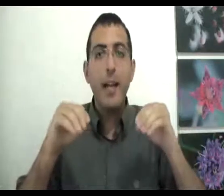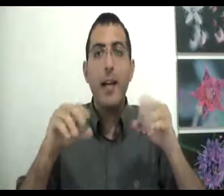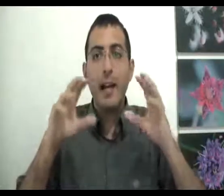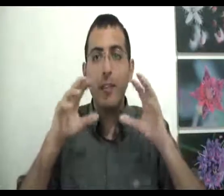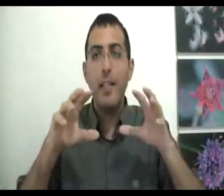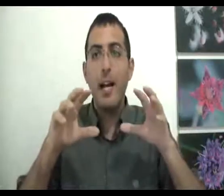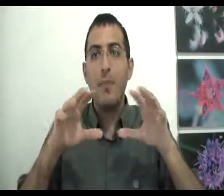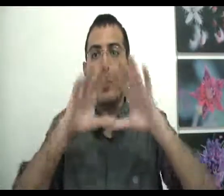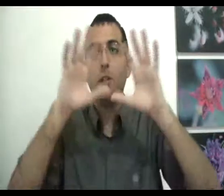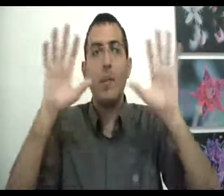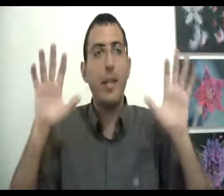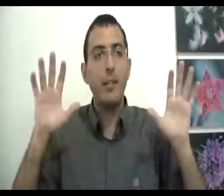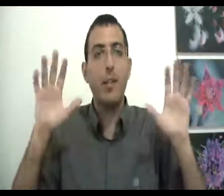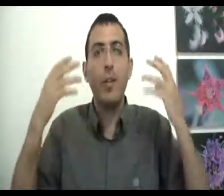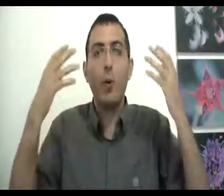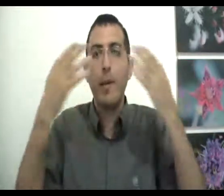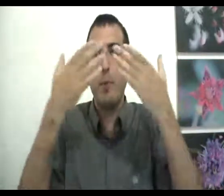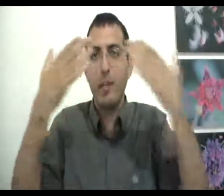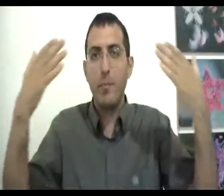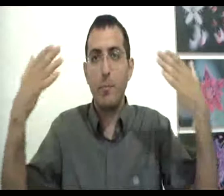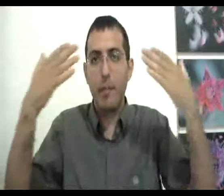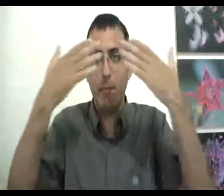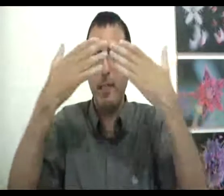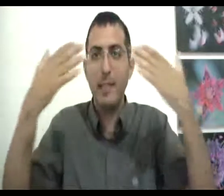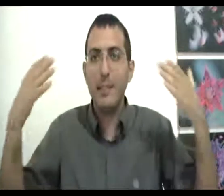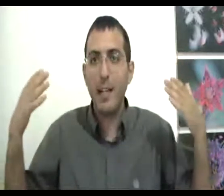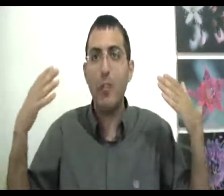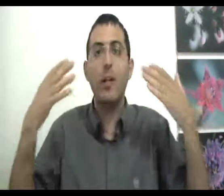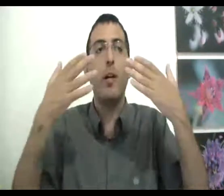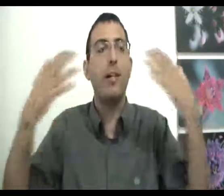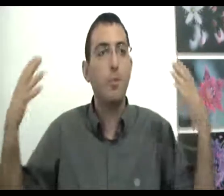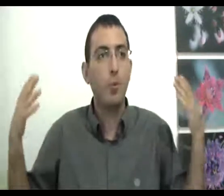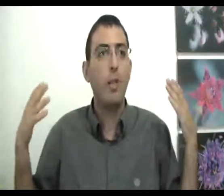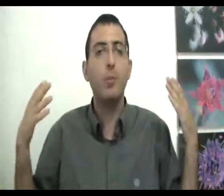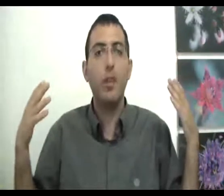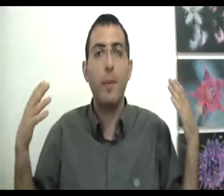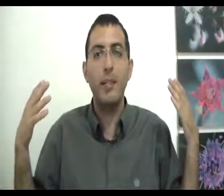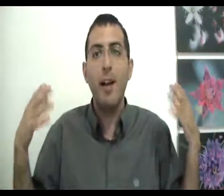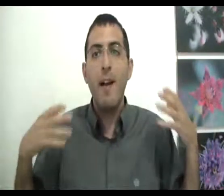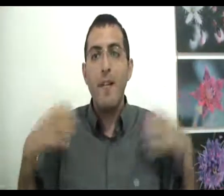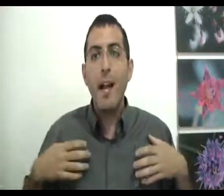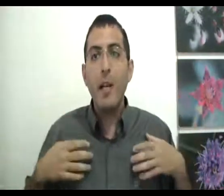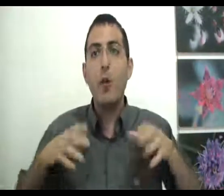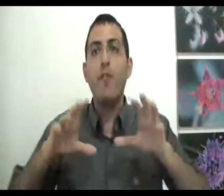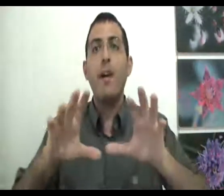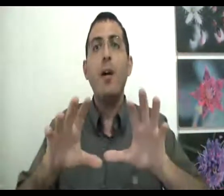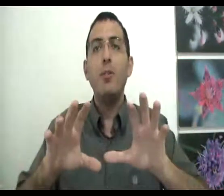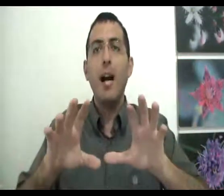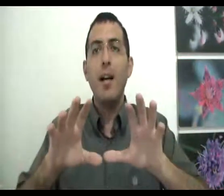חוויה מסוימת, אני רואה מולי בעיני השכל שאני רואה תמונה מסוימת, ואני חווה אותה